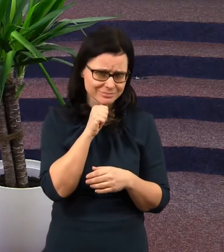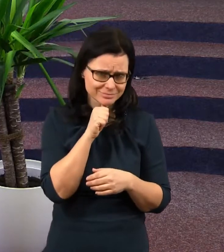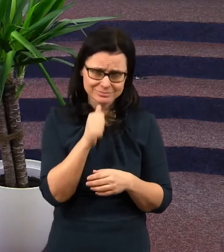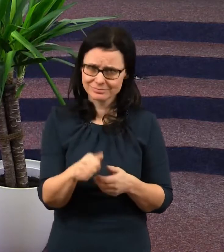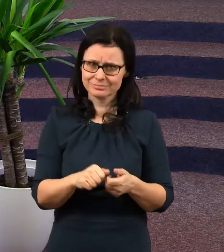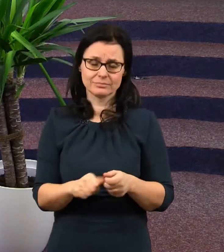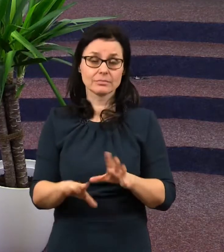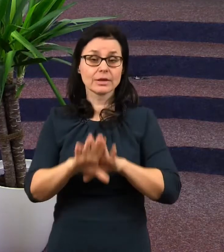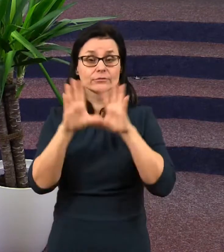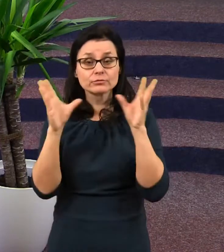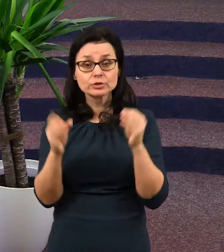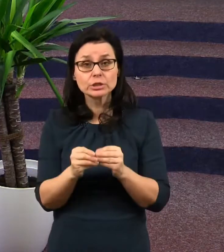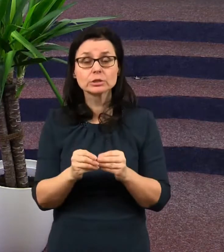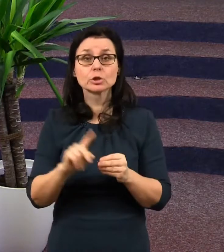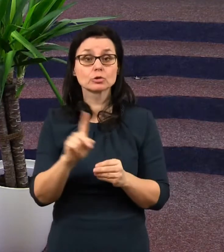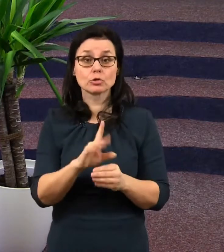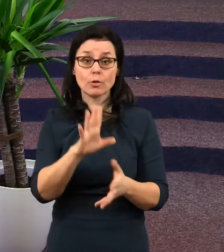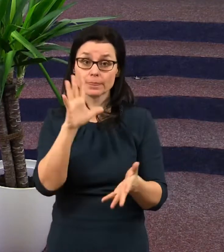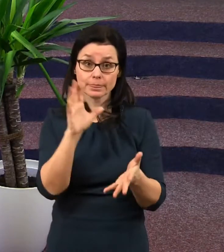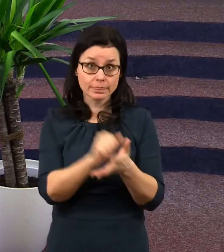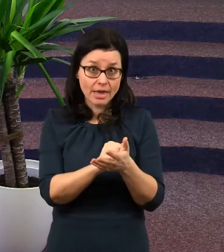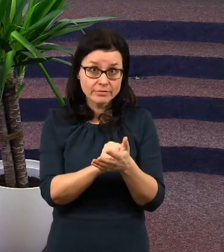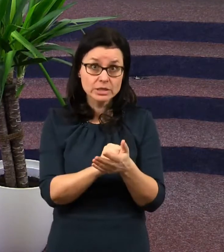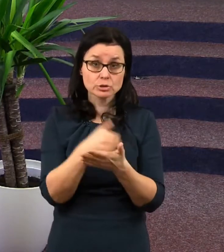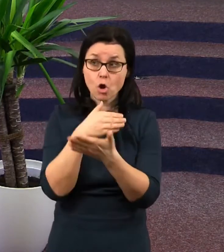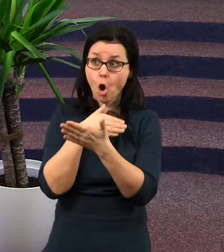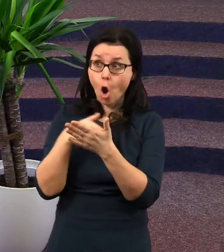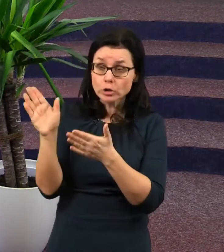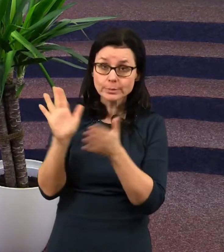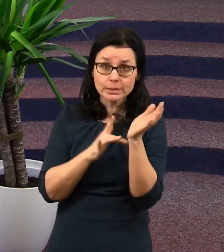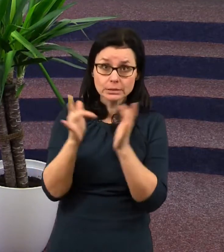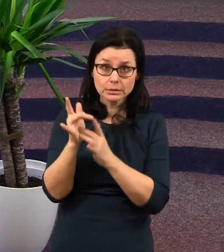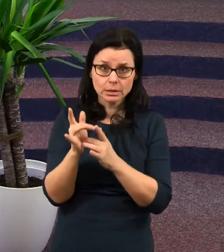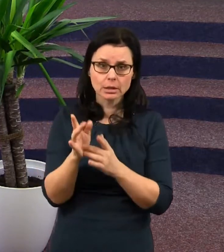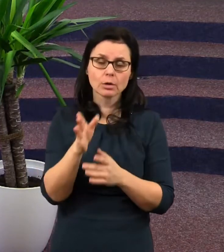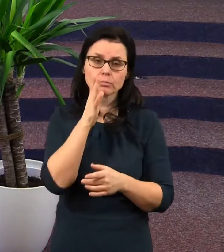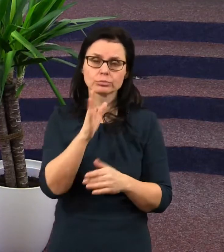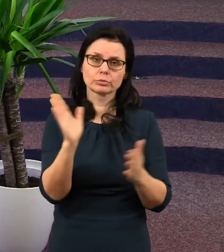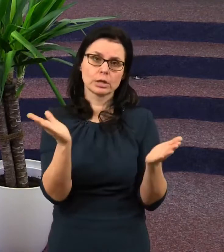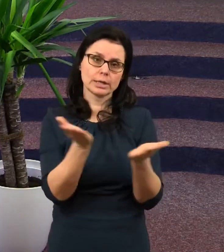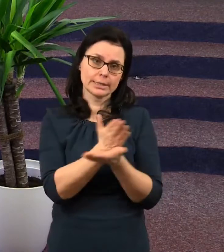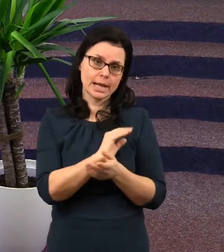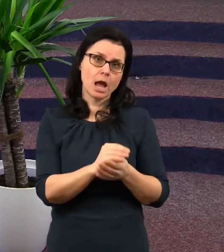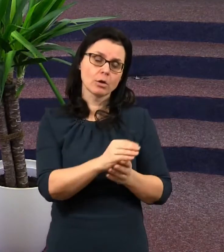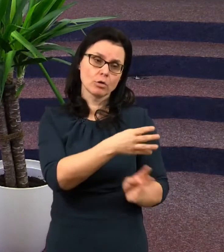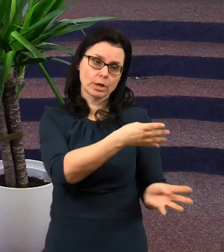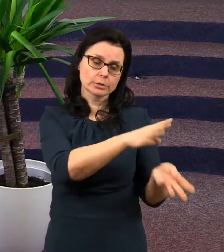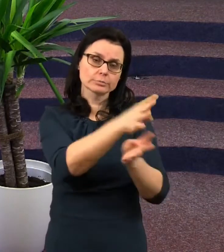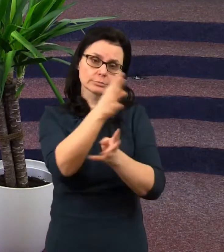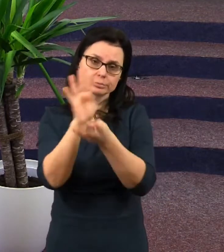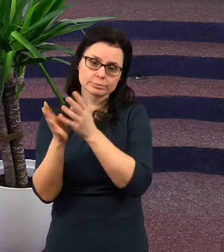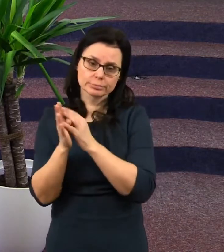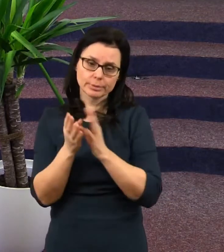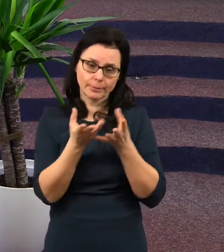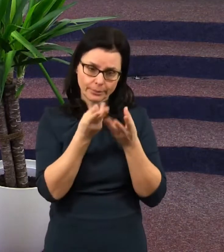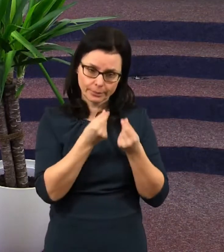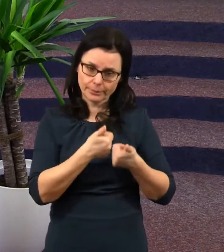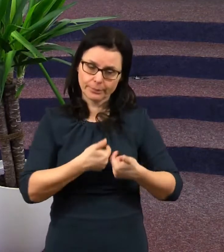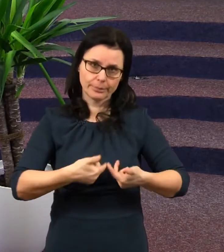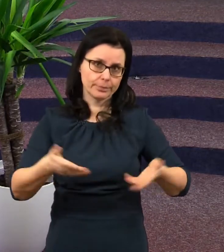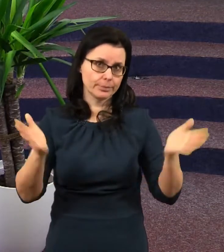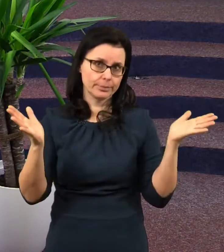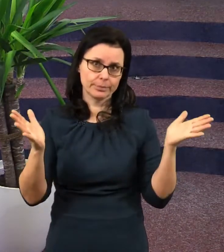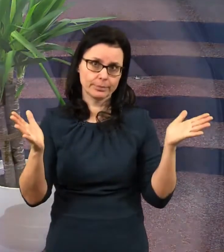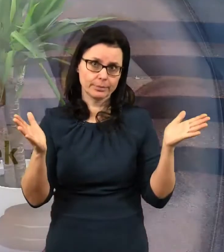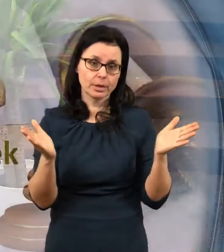Všichni bezbožní vezmou za své v tom posledním hořícím jezeře. Padne